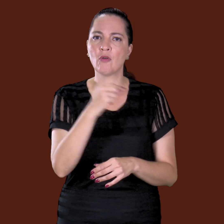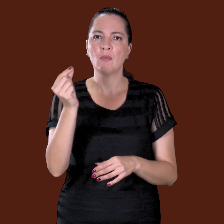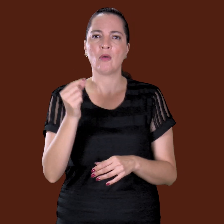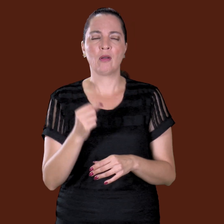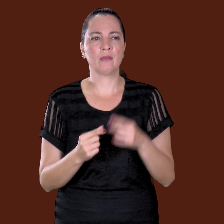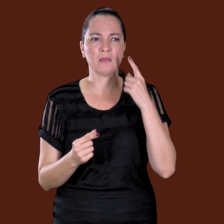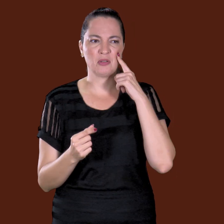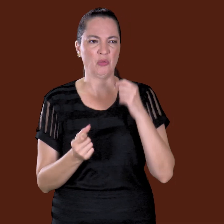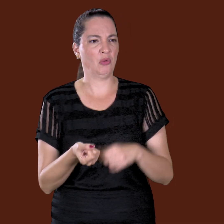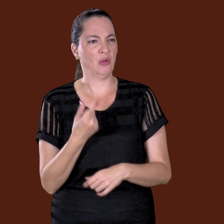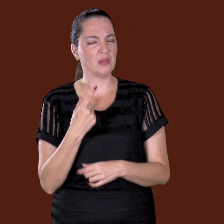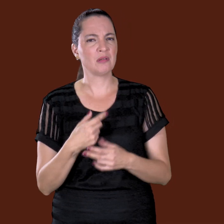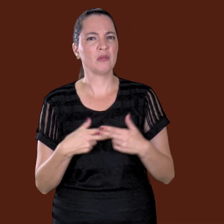Mas essa mulher tá meio esquisita, não tá?